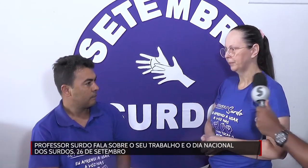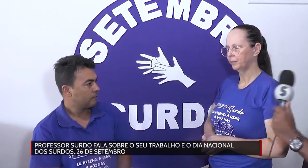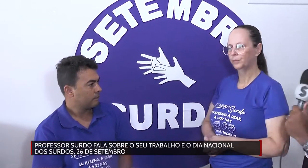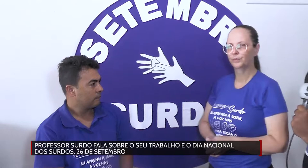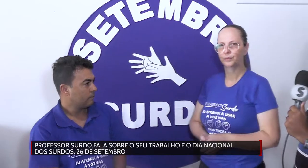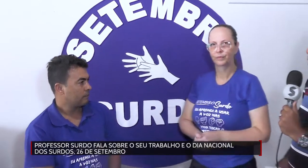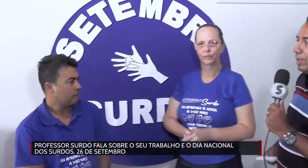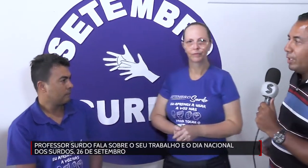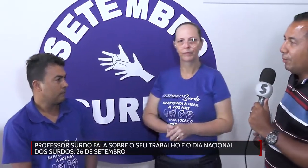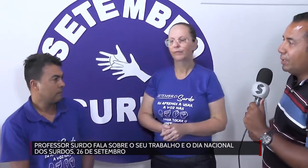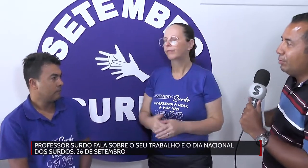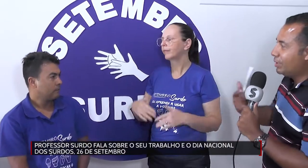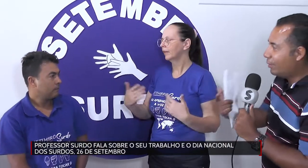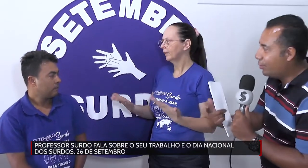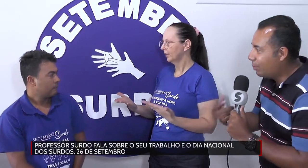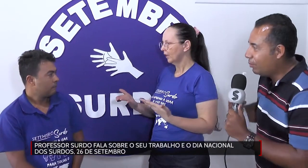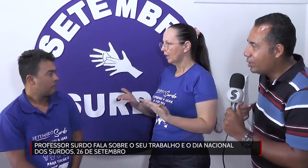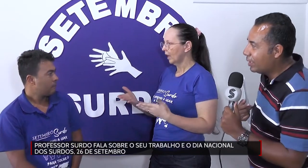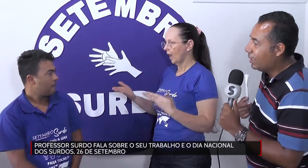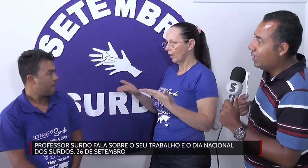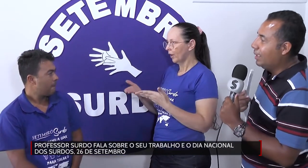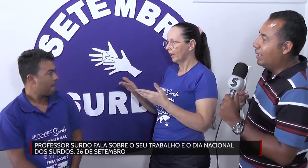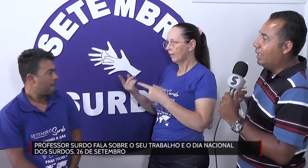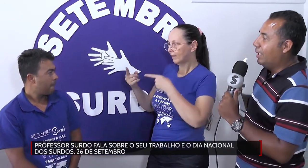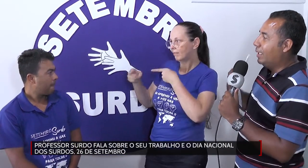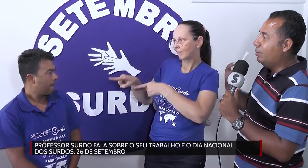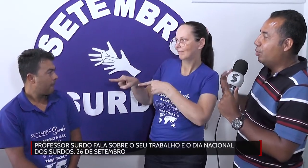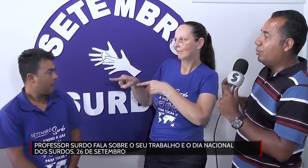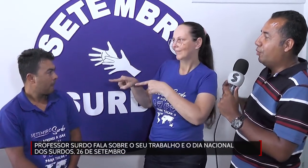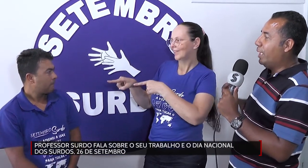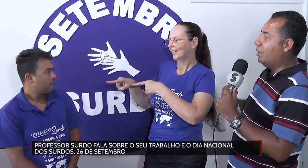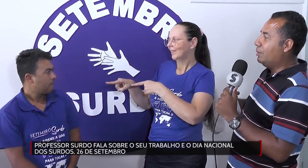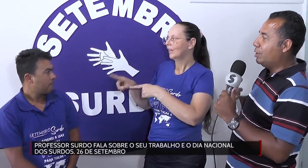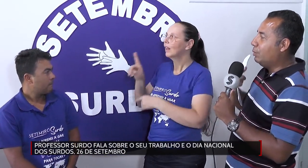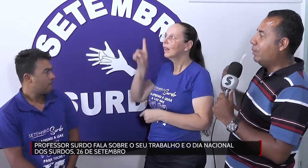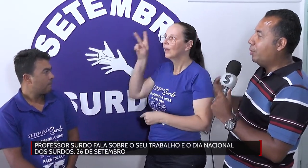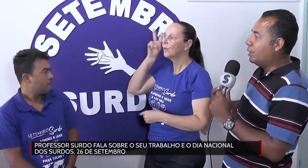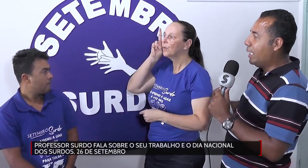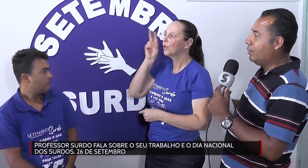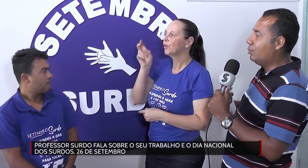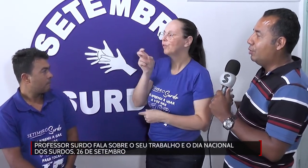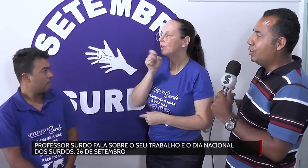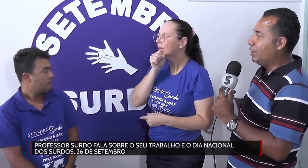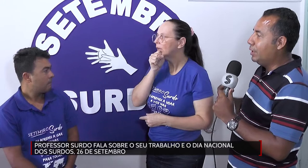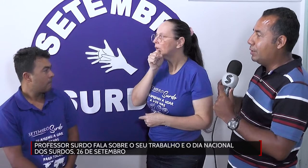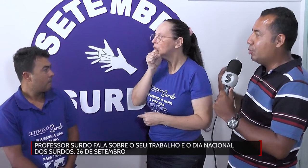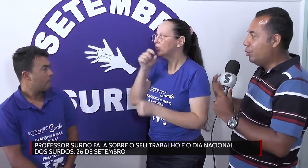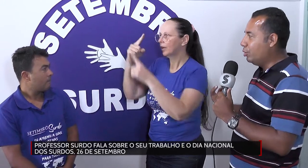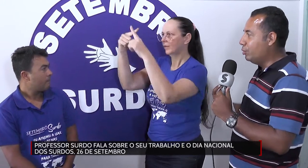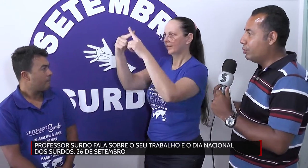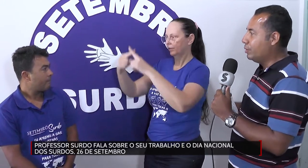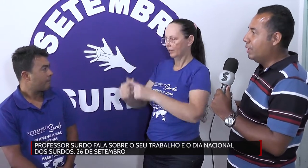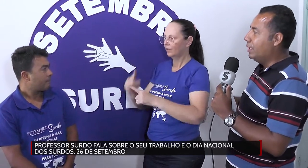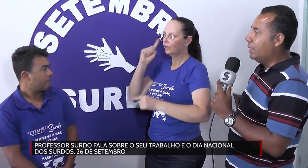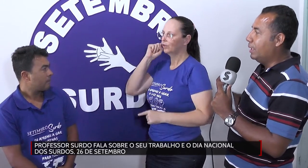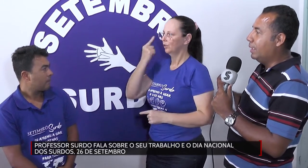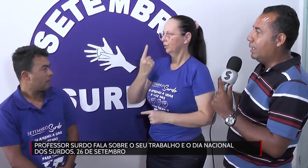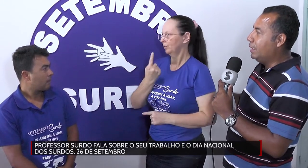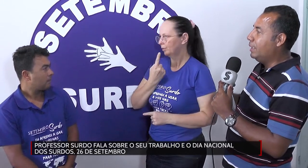Então, Cláudio Omar, eu quero fazer um desafio para você. Em Porto Velho, tinha um campeonato de surdos, e